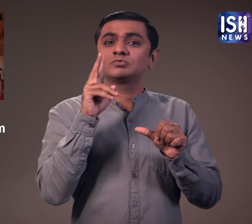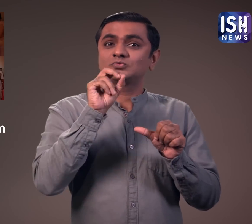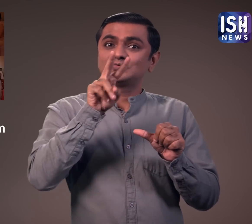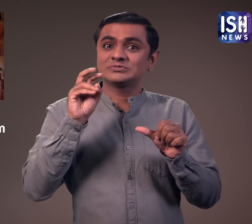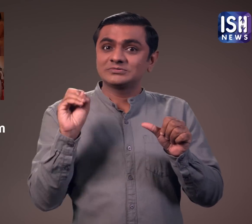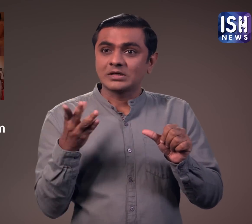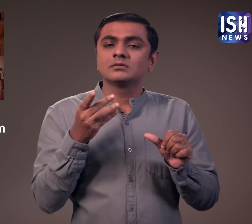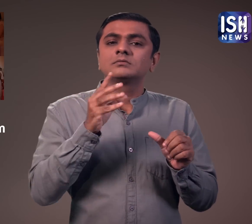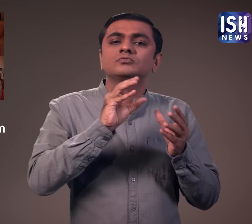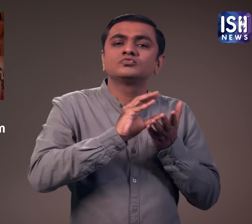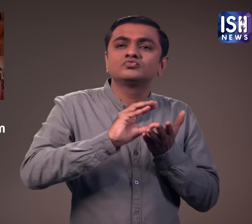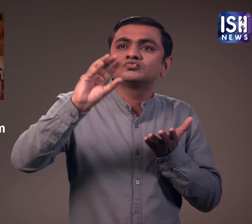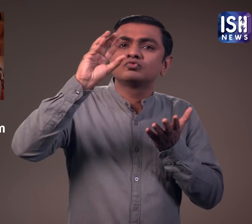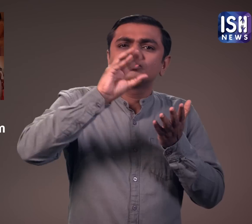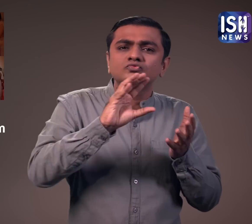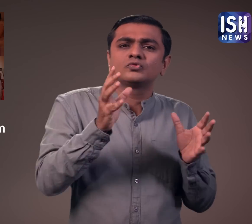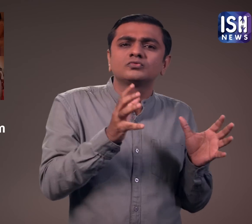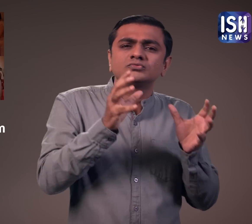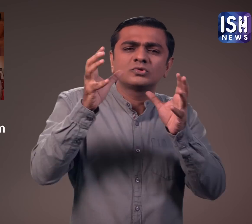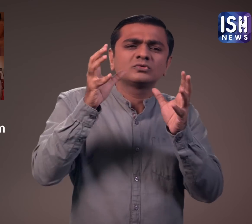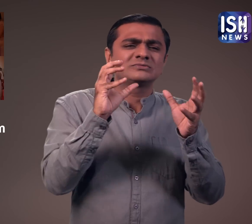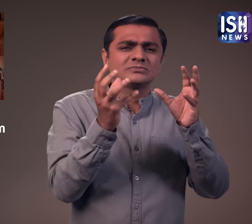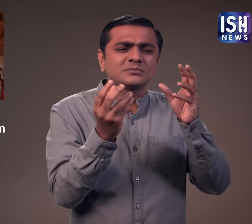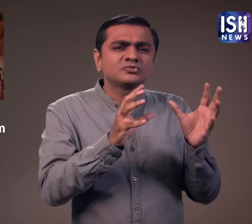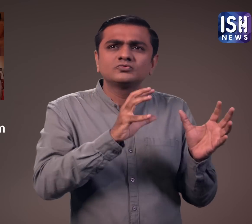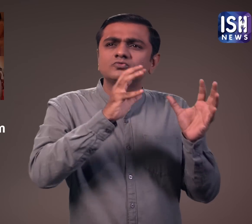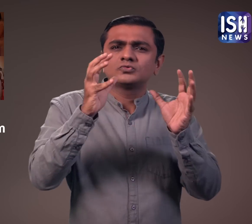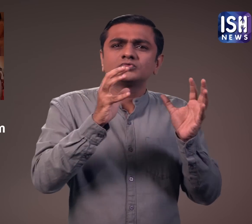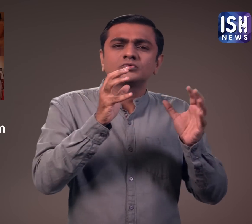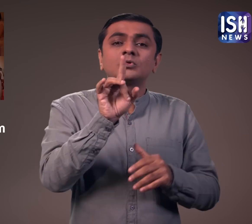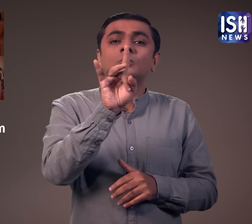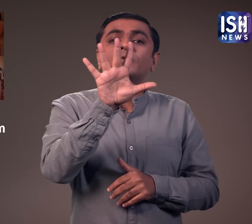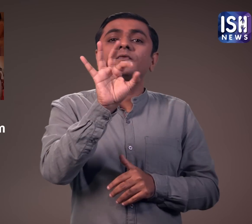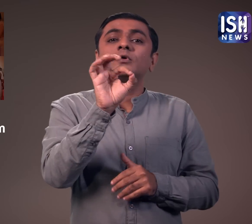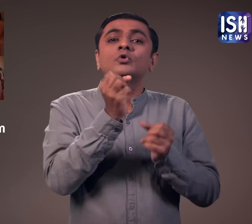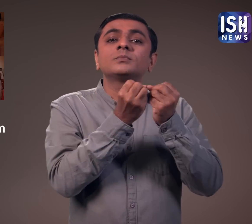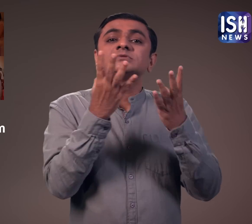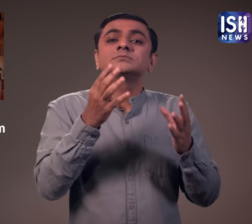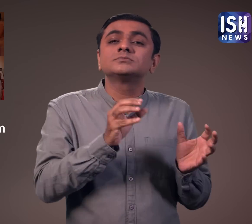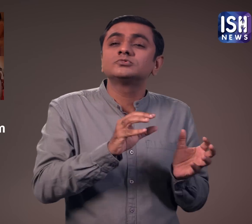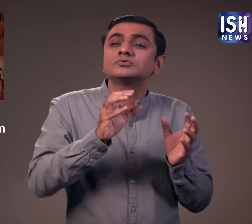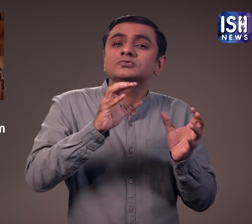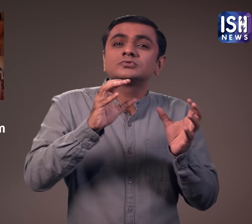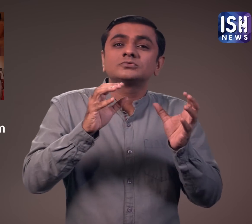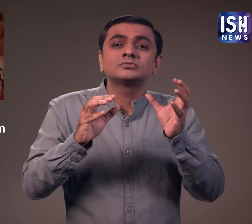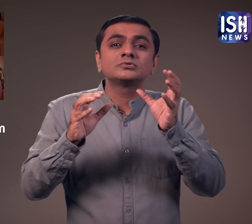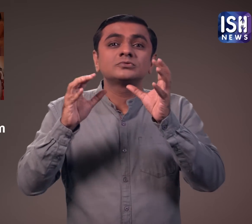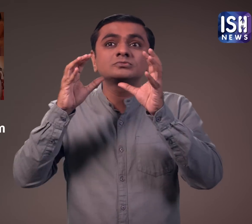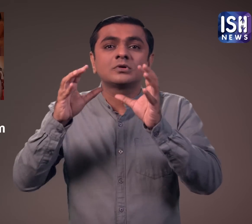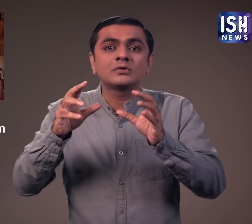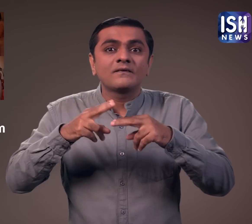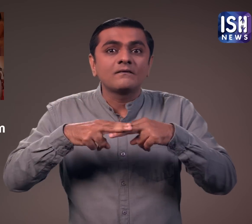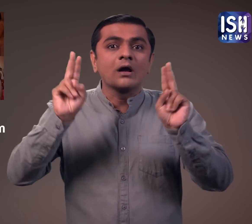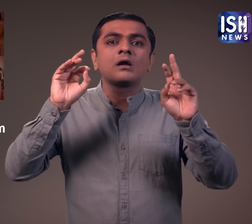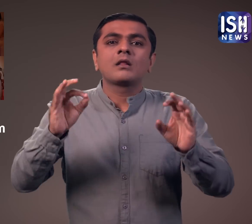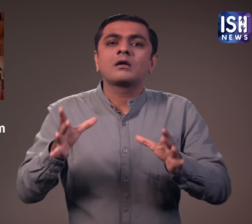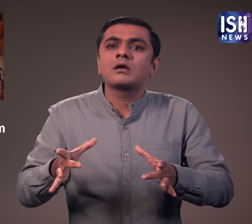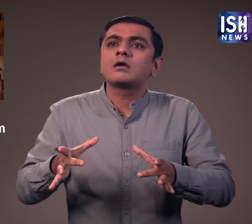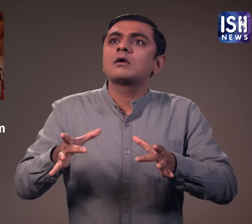गया। और अप्रेल 2022 से 2 महीनों में चट पर संकलित किया गया।